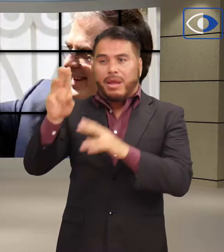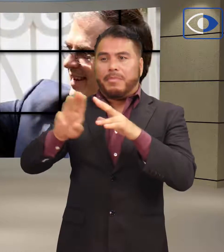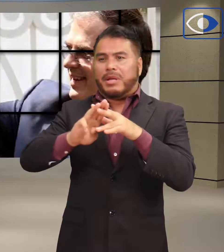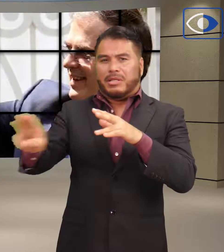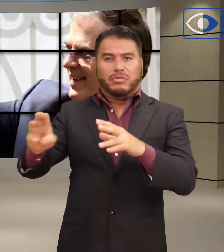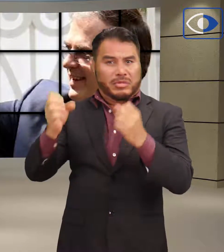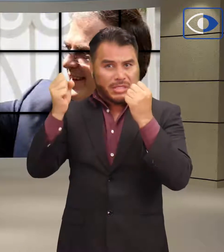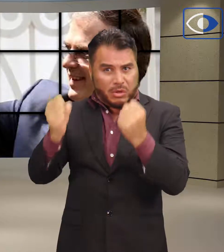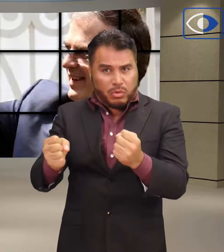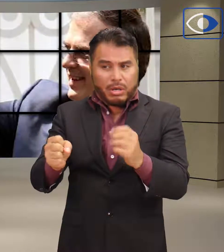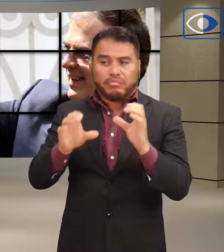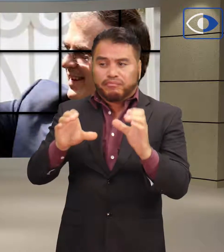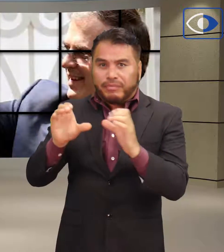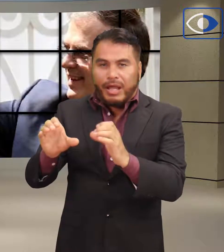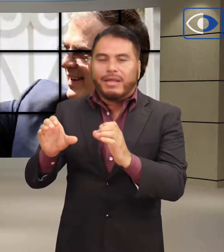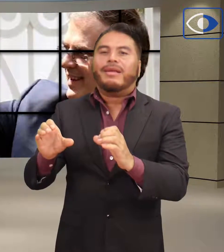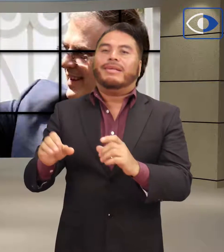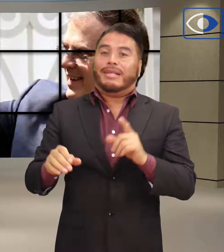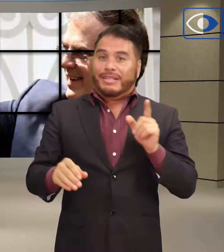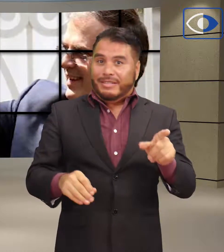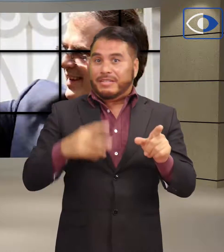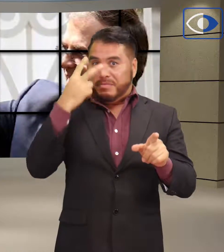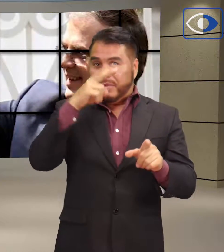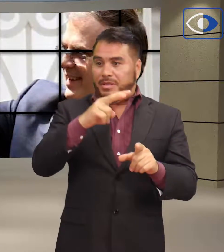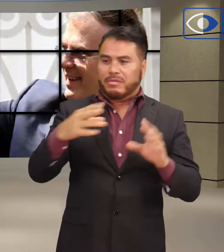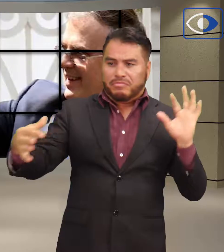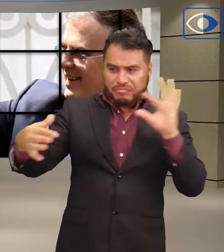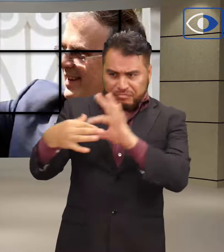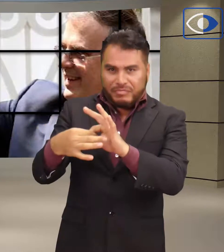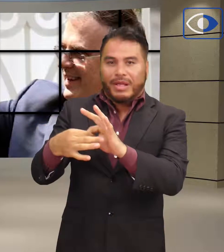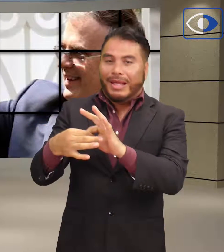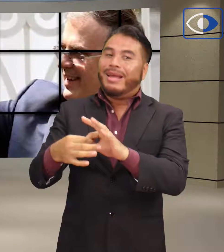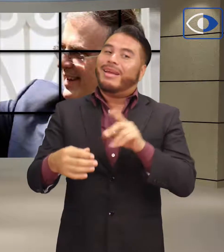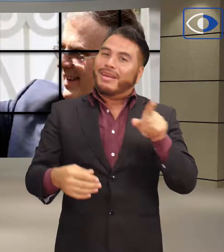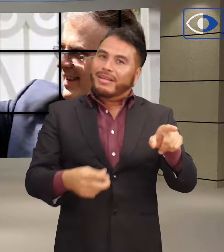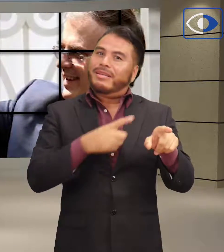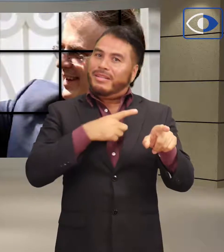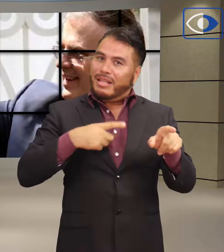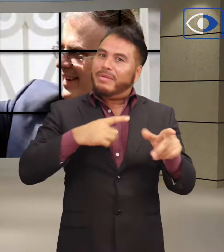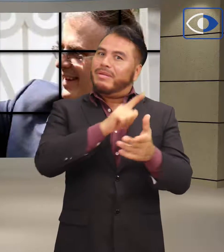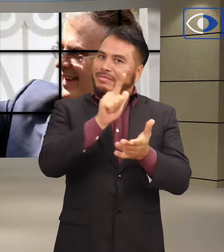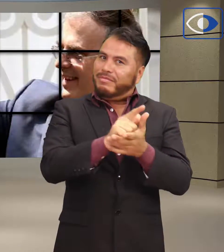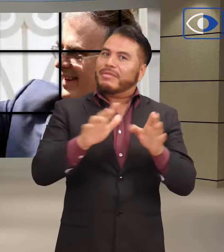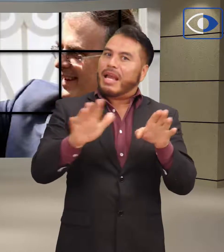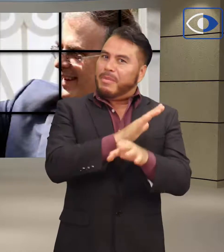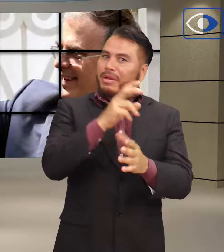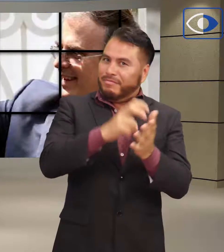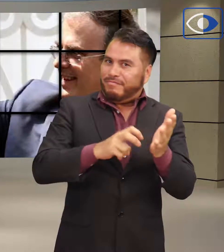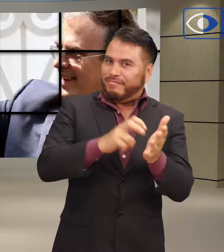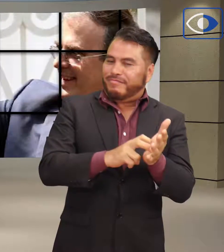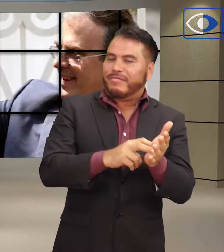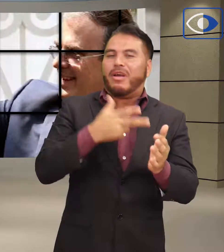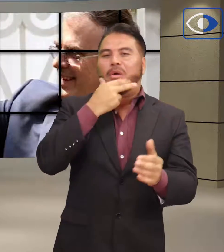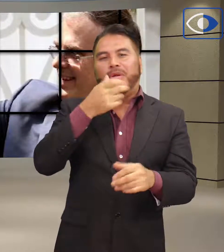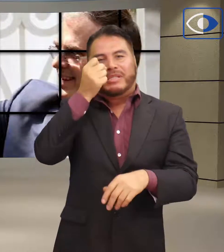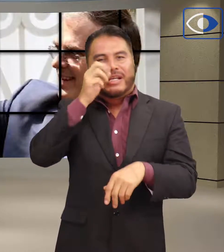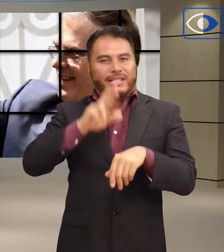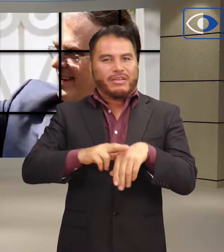México deberá modificar sustancialmente su política en la materia, que incluye un cambio en la legislación, aseguró ayer el